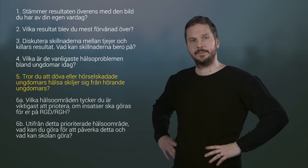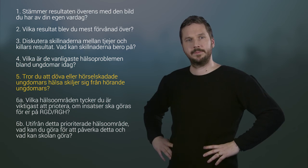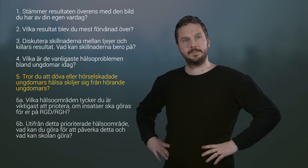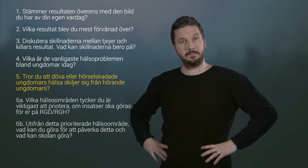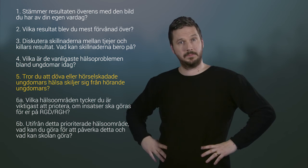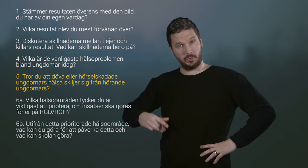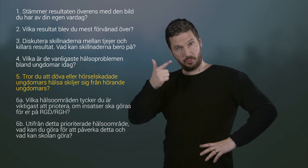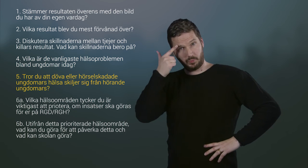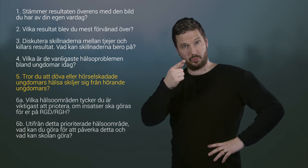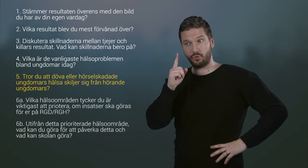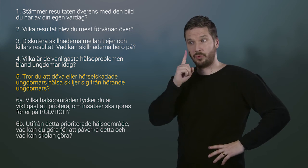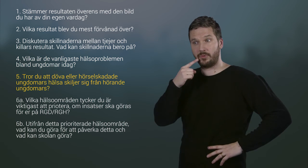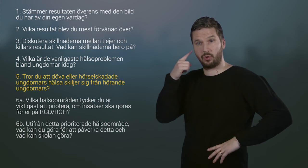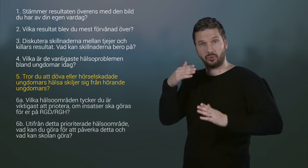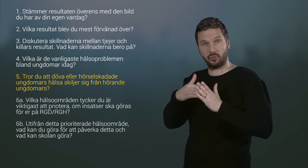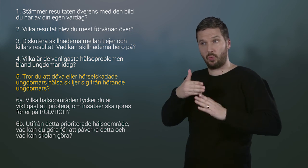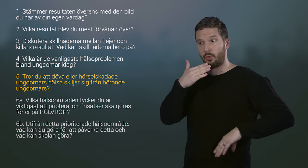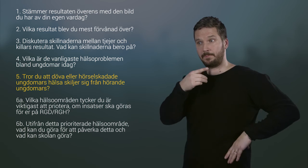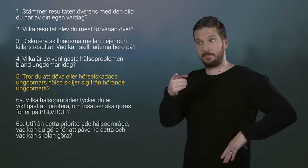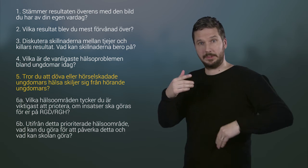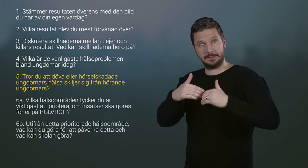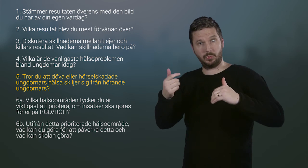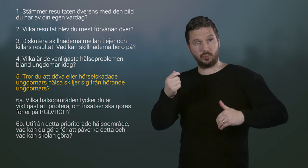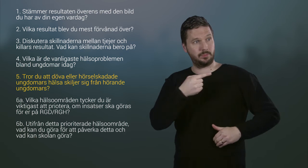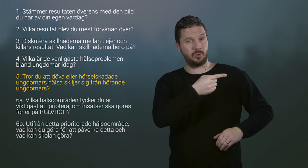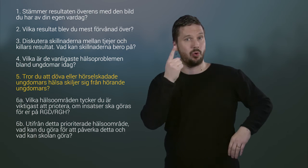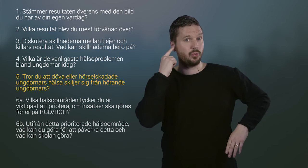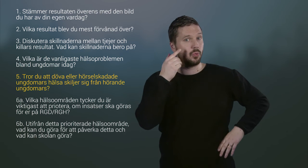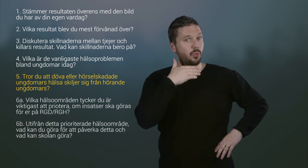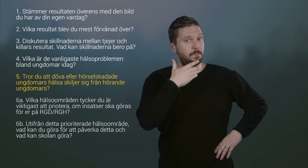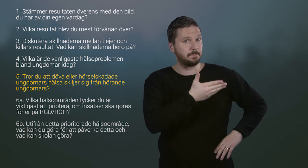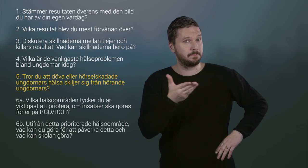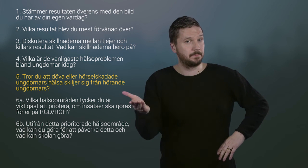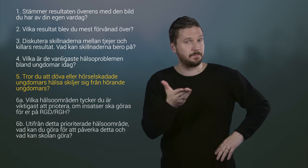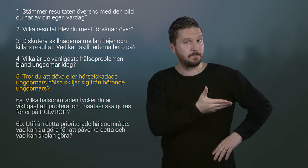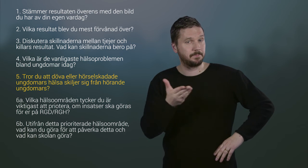Tror du att döva eller hörselskadade ungdomars hälsa skiljer sig från hörande ungdomars?